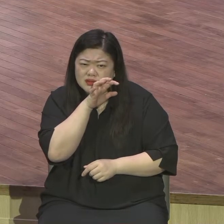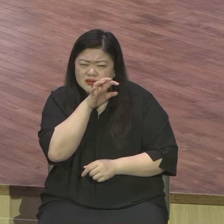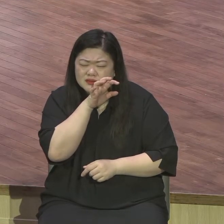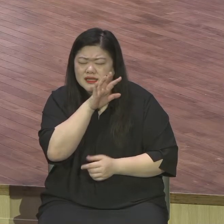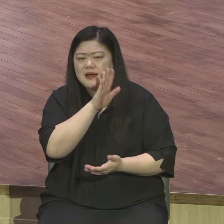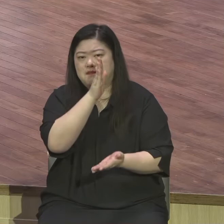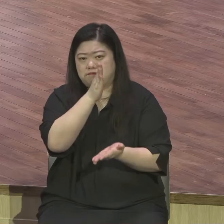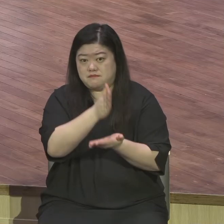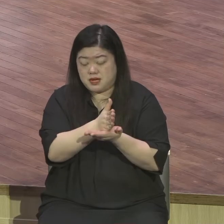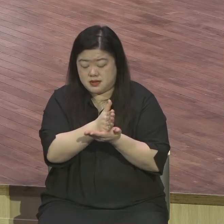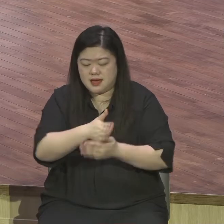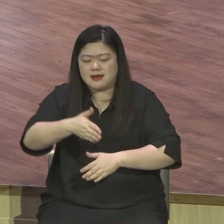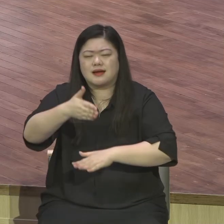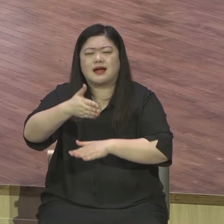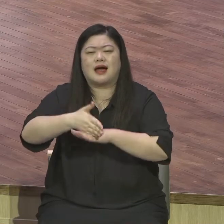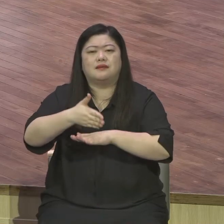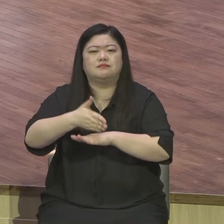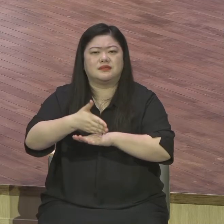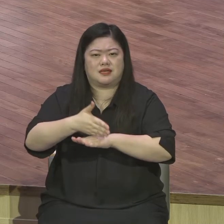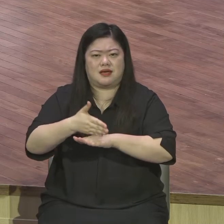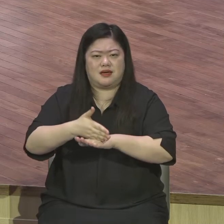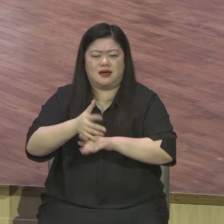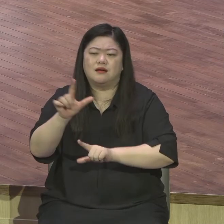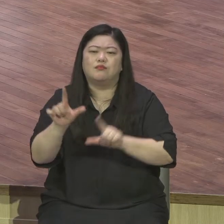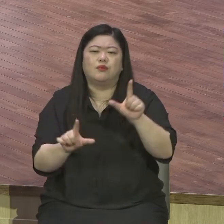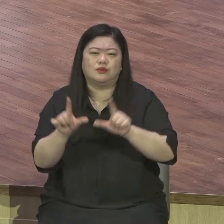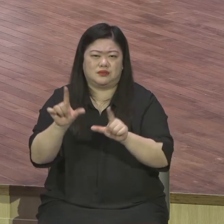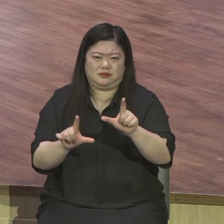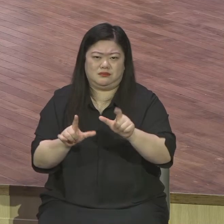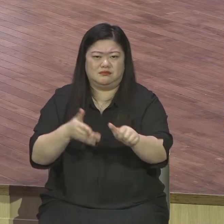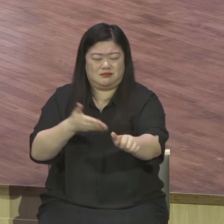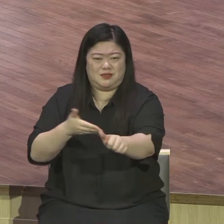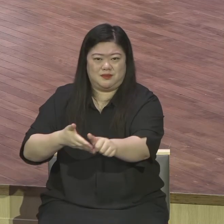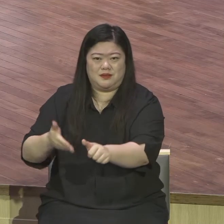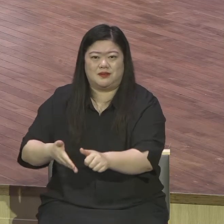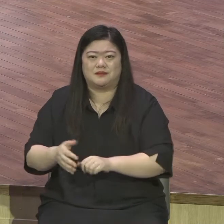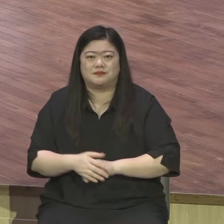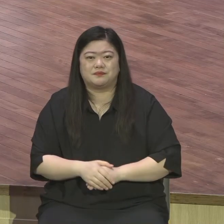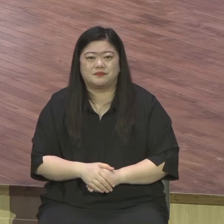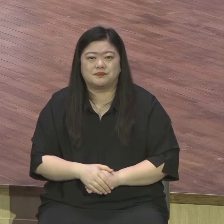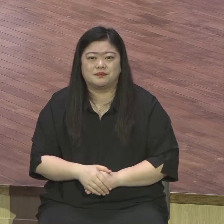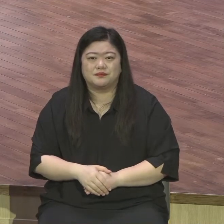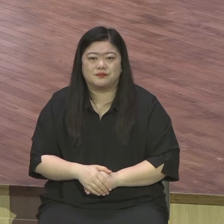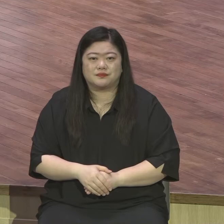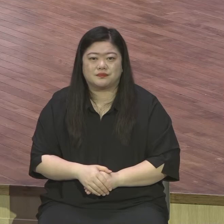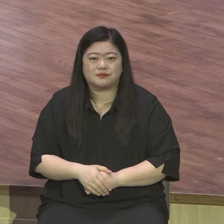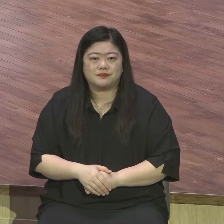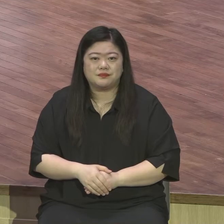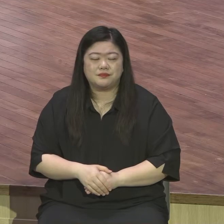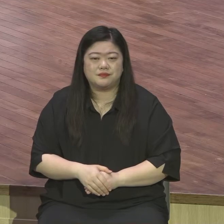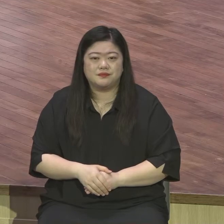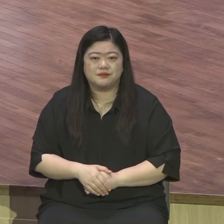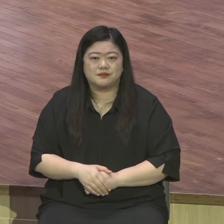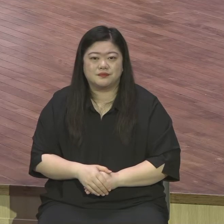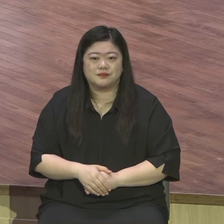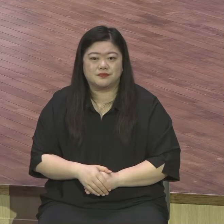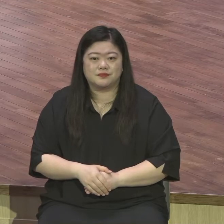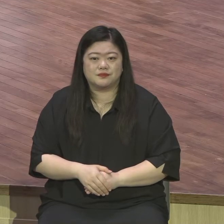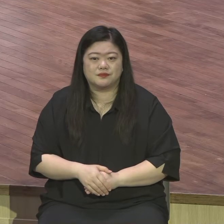모드 속에 사시 바랍니다 은혜의 감사 예수님께서는 본문 16절에 나중된 자가 먼저